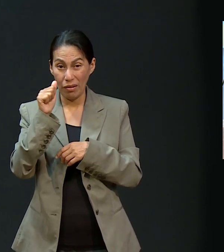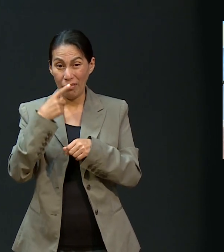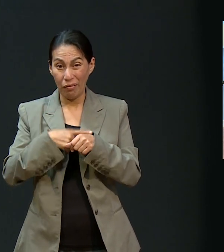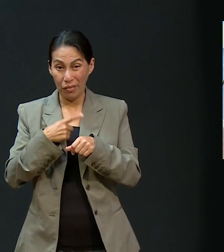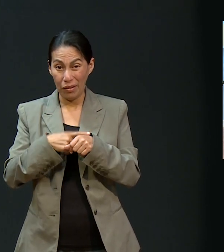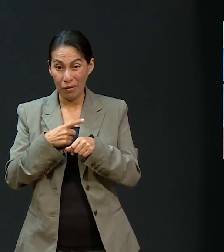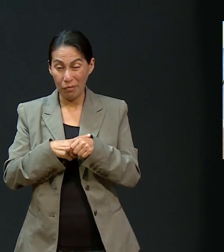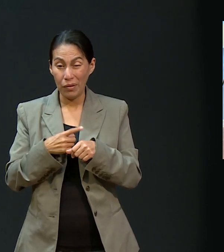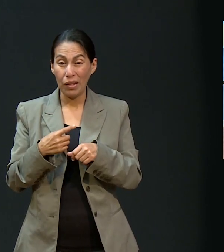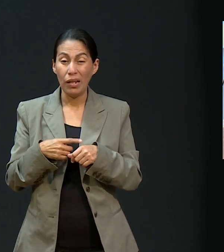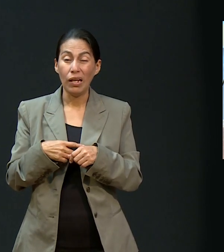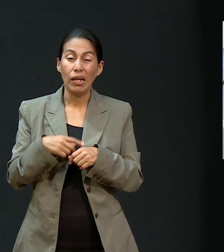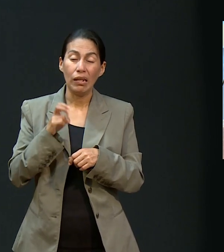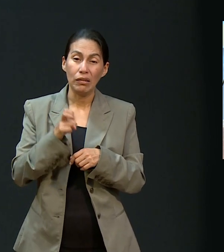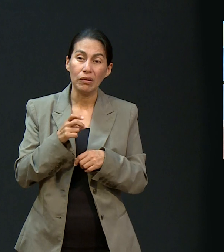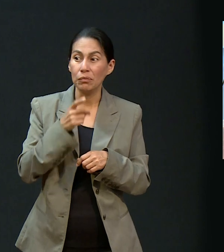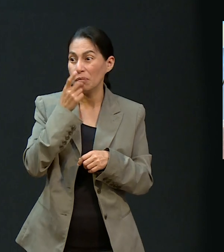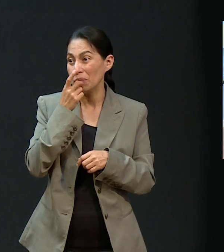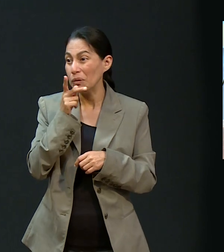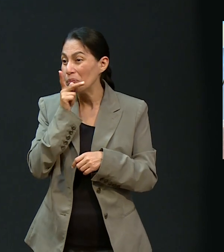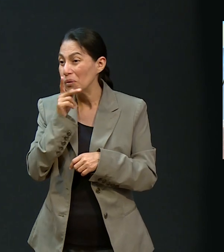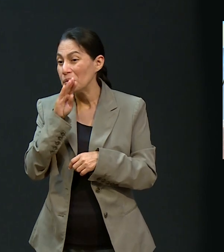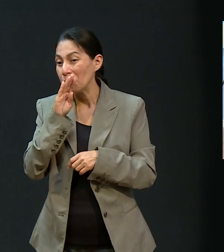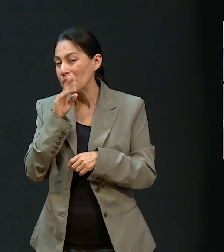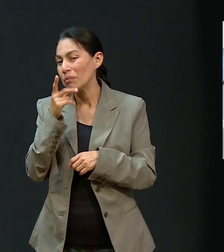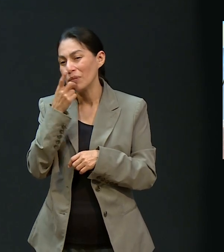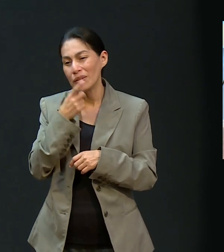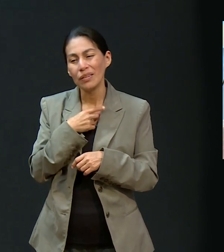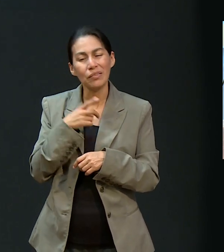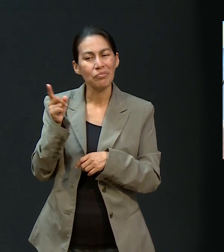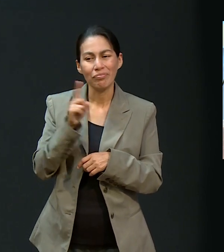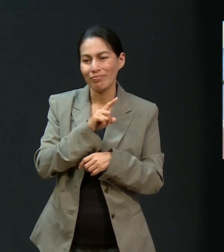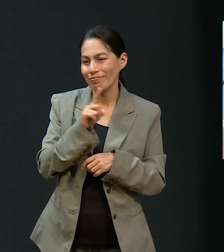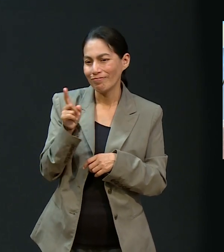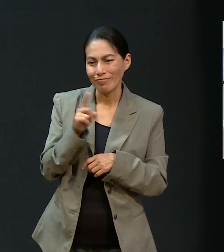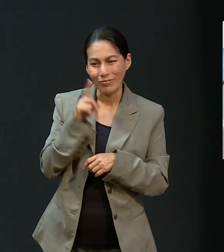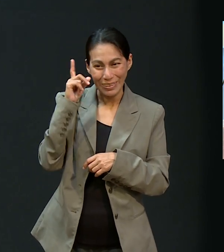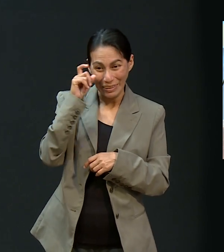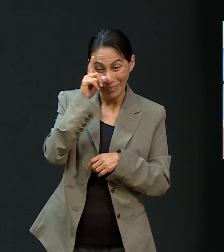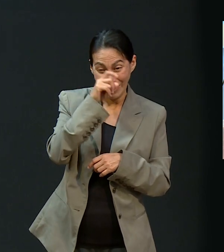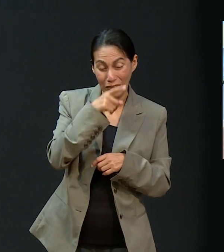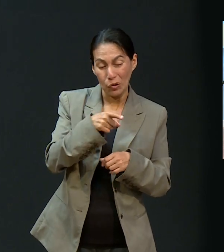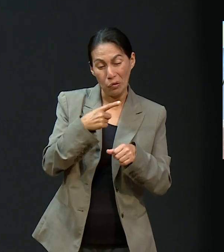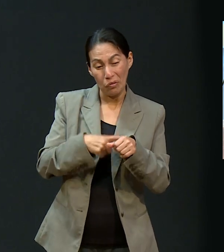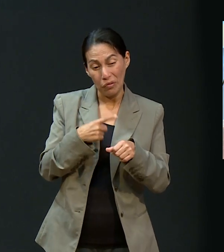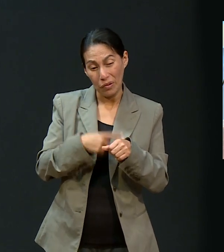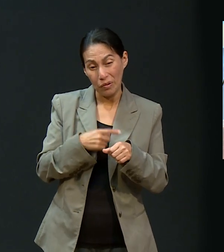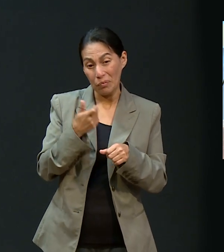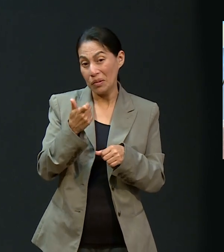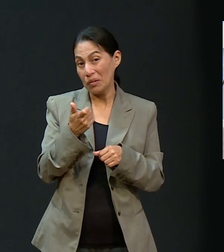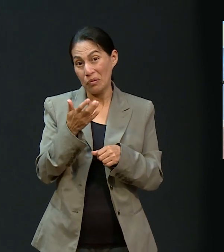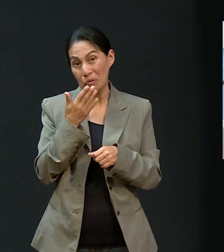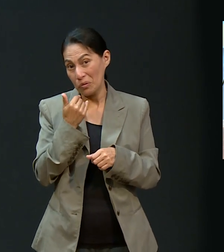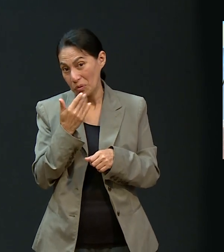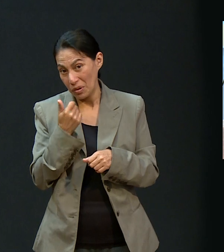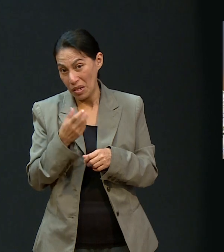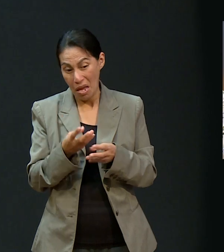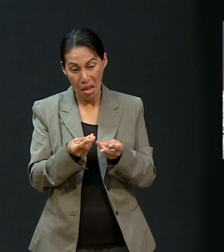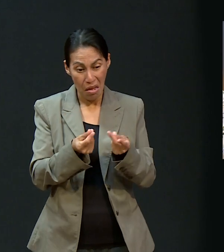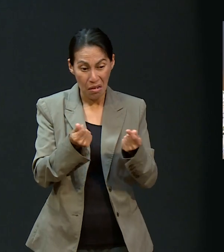puedes ir porque te enfermas mucho, quién te va a cuidar, quién esto, quién el otro. Los recursos económicos de la familia, pues no alcanzarían